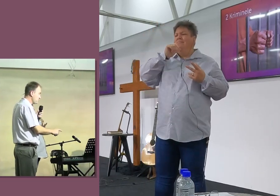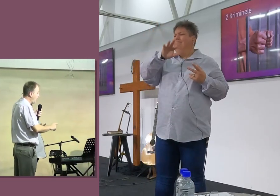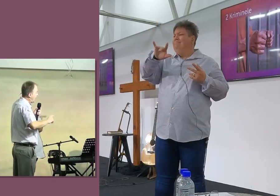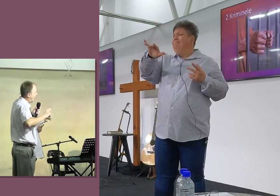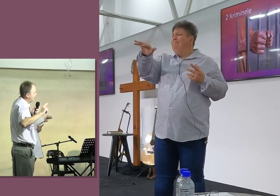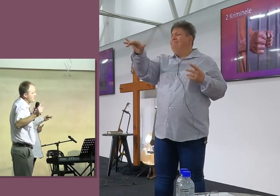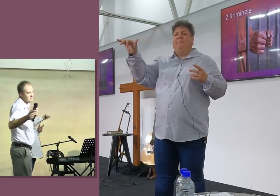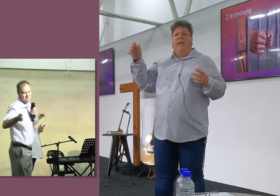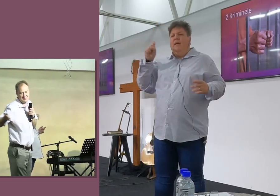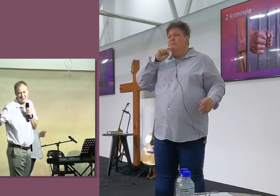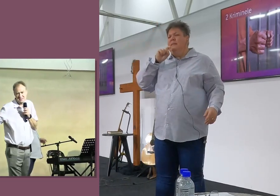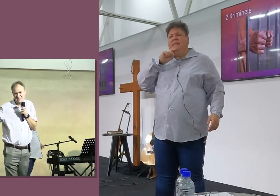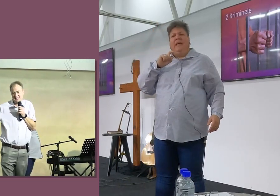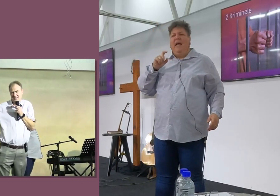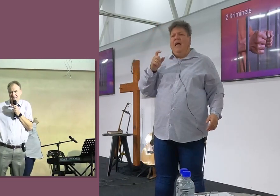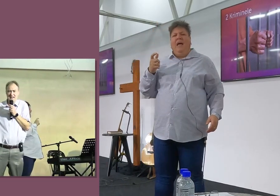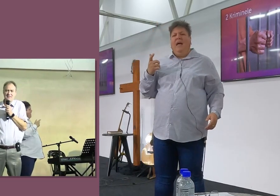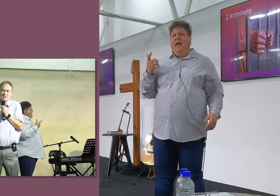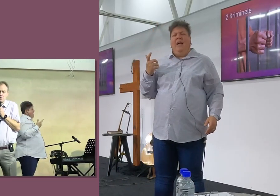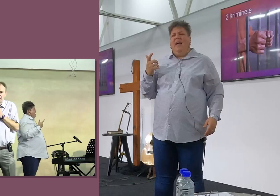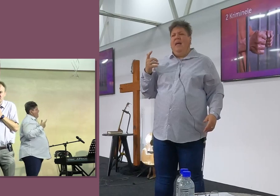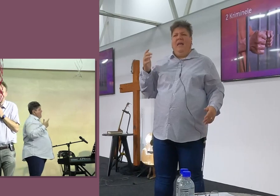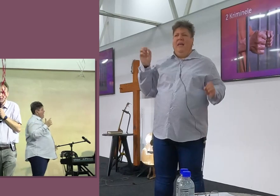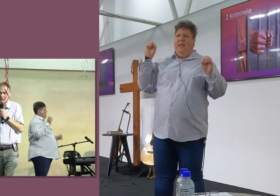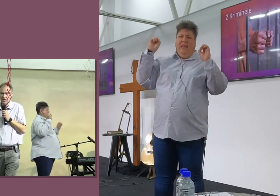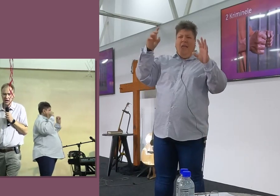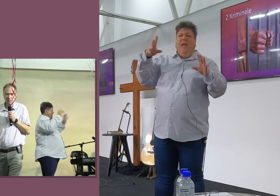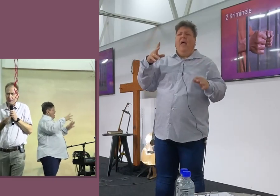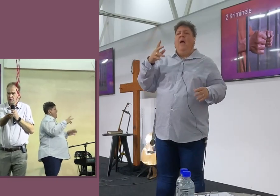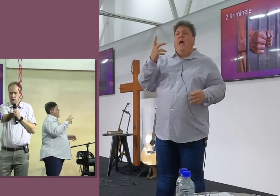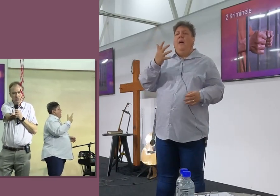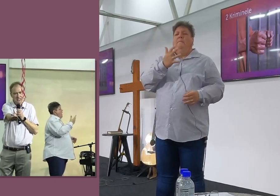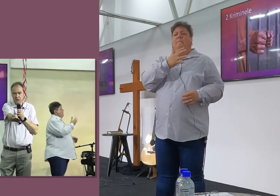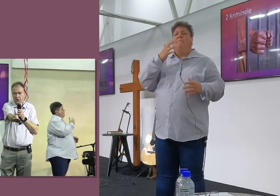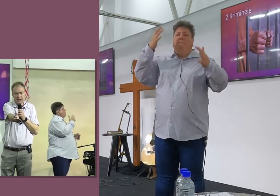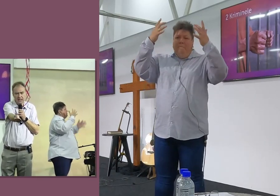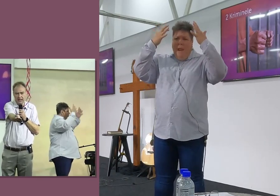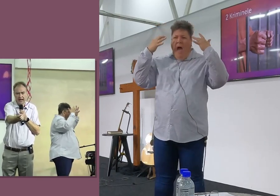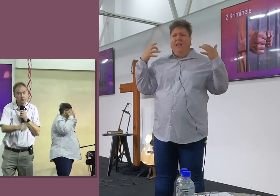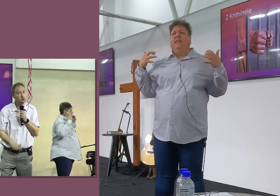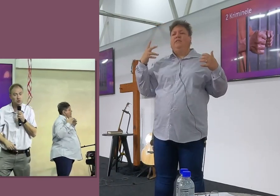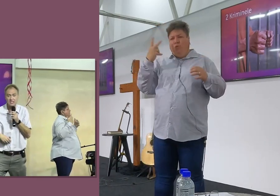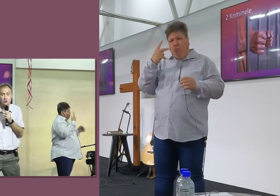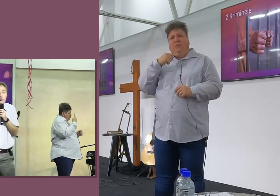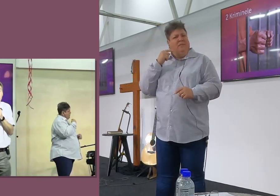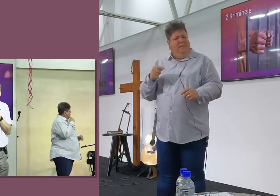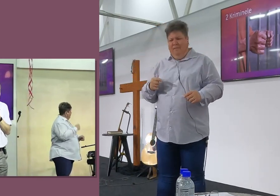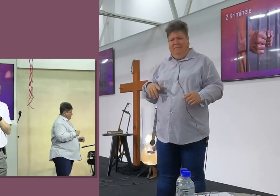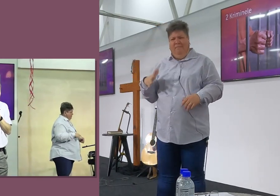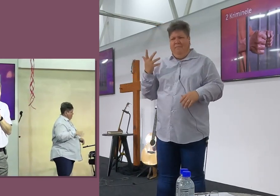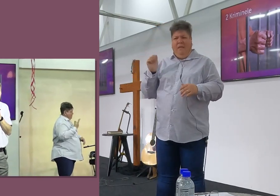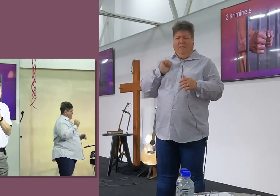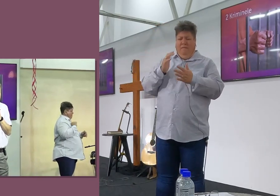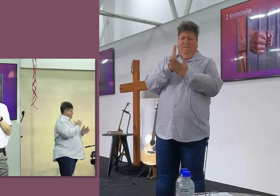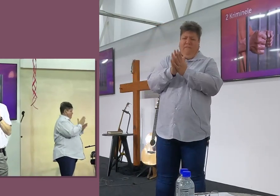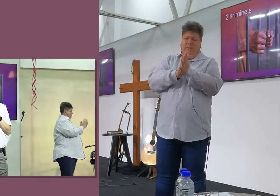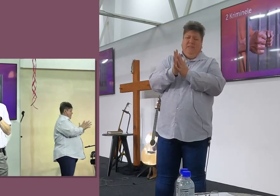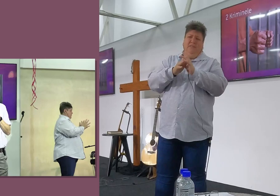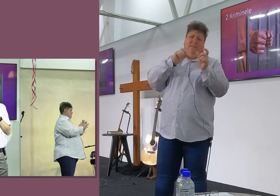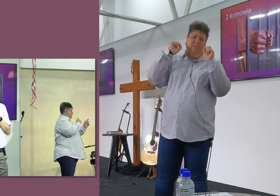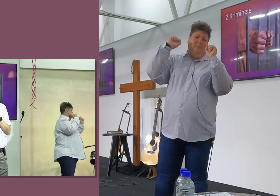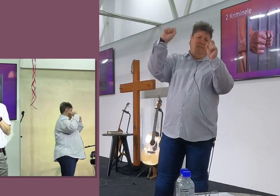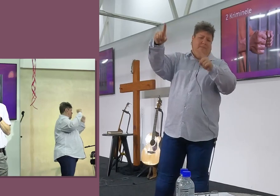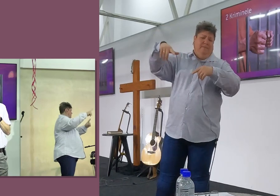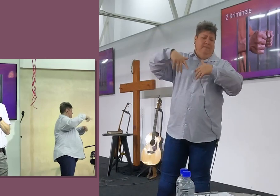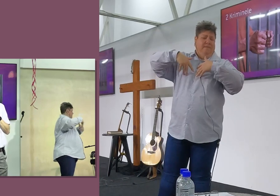eigentlik, Ah, Wel, Pilatus het gesê, Wel ek was my hand in onskuld, Maar hy moes nog steeds goedkeering geë, Hy moes om nog steeds oorhandig, Hy moes nog steeds een